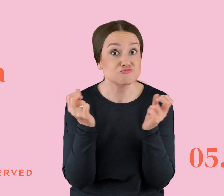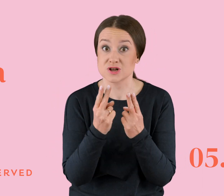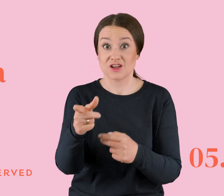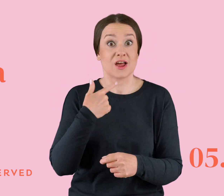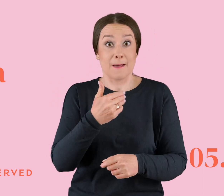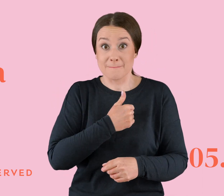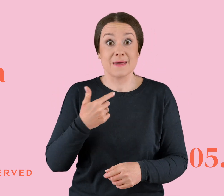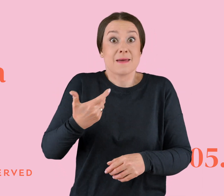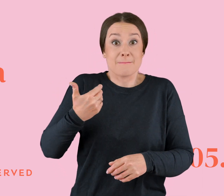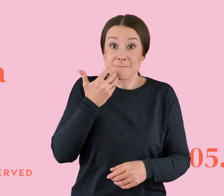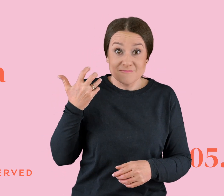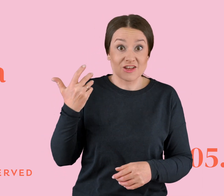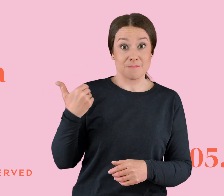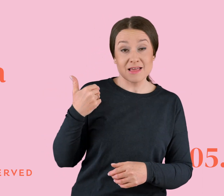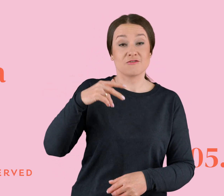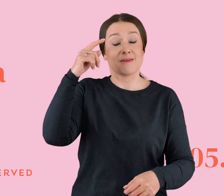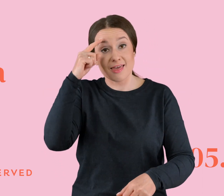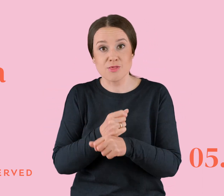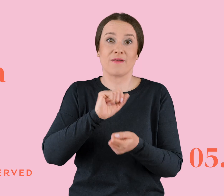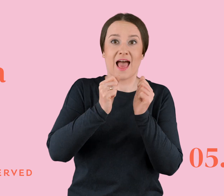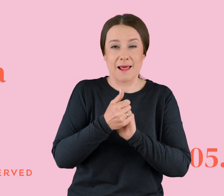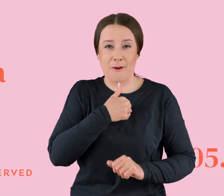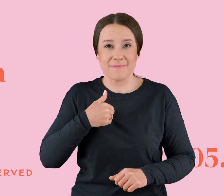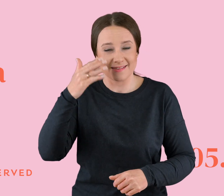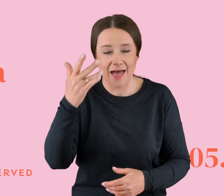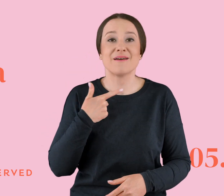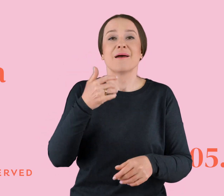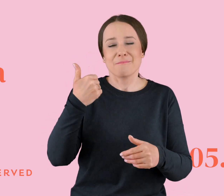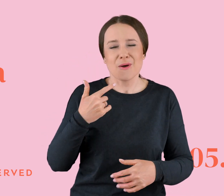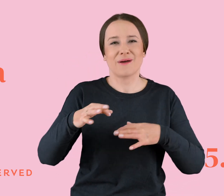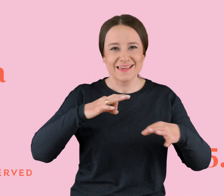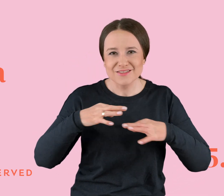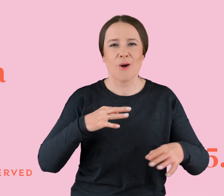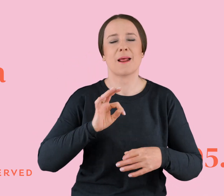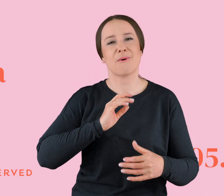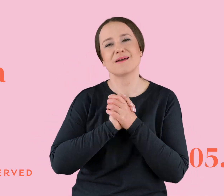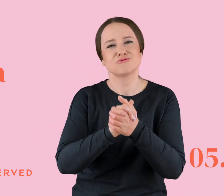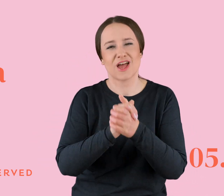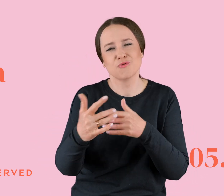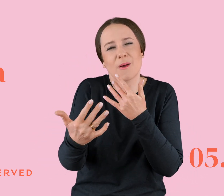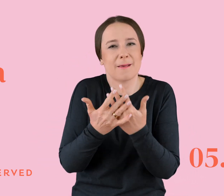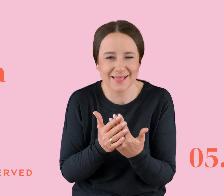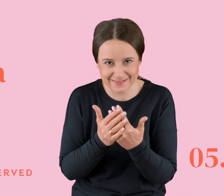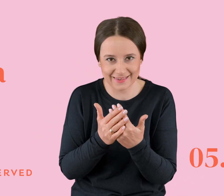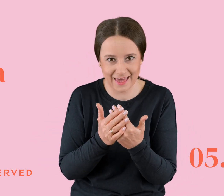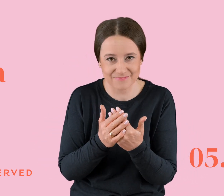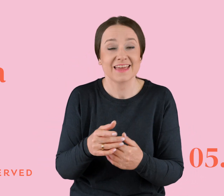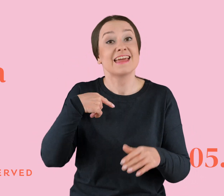jakieś idiotki znamy, no. I będą to po części historie nadesłane. No ale też historie moich bliskich przyjaciółek, idiotek. I wciąż zgodnie z tą zasadą, że ten